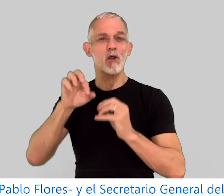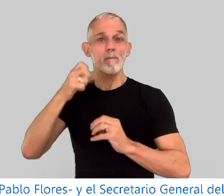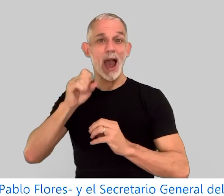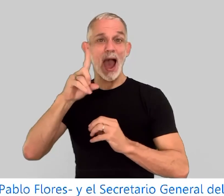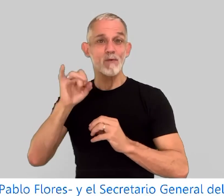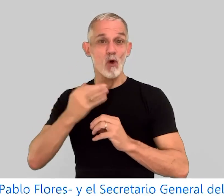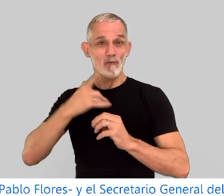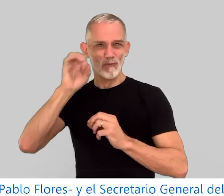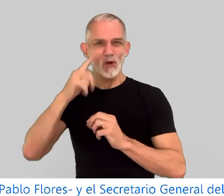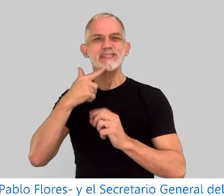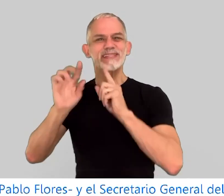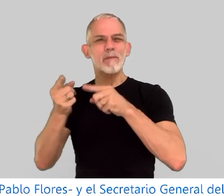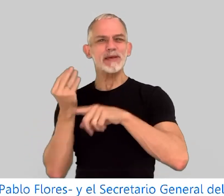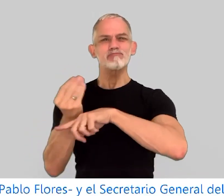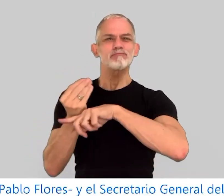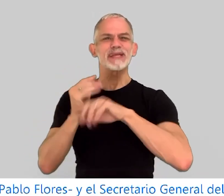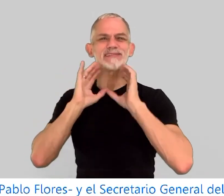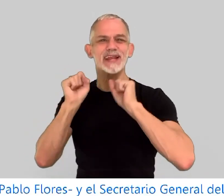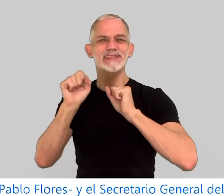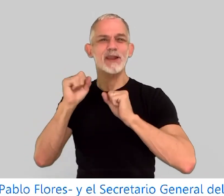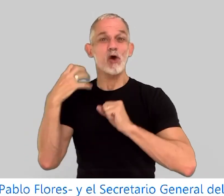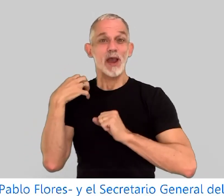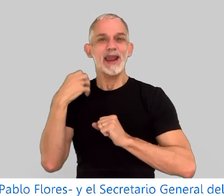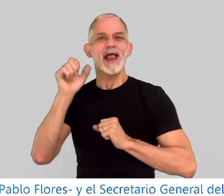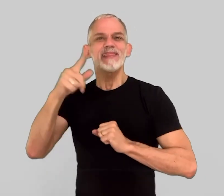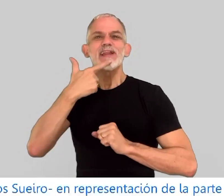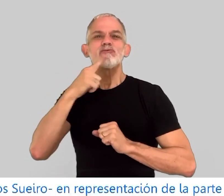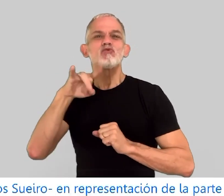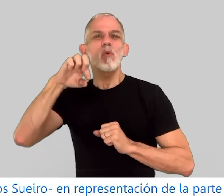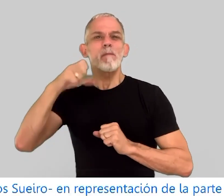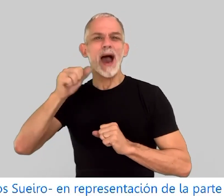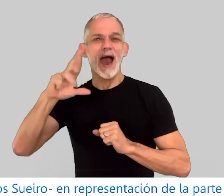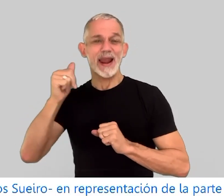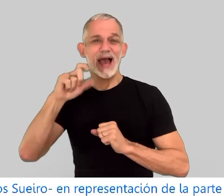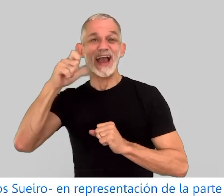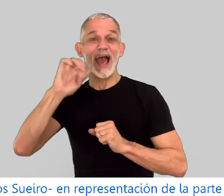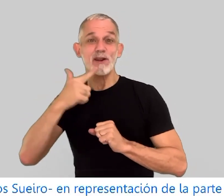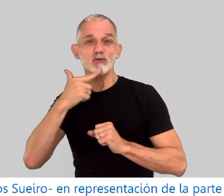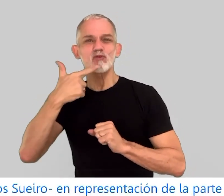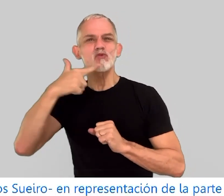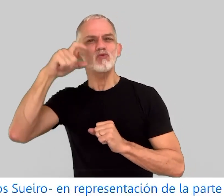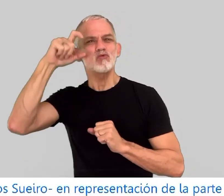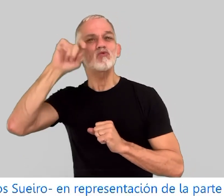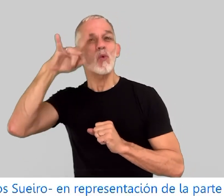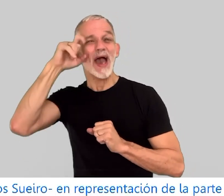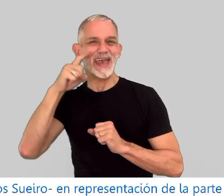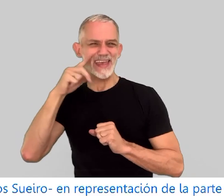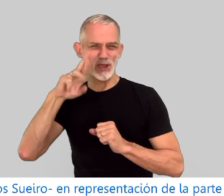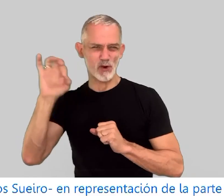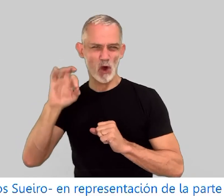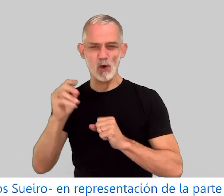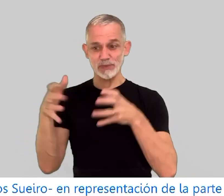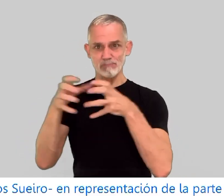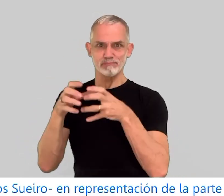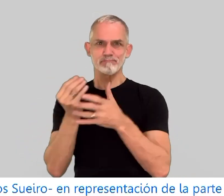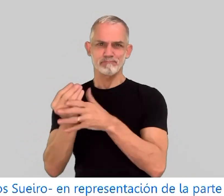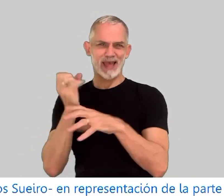Flores, y el secretario general del SUPARA, doctor Carlos Sueiro, en representación de la parte trabajadora.